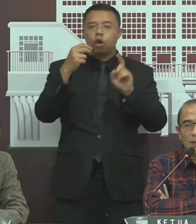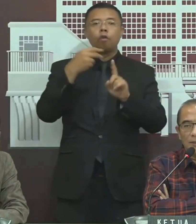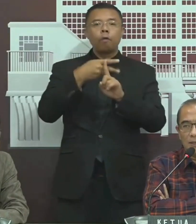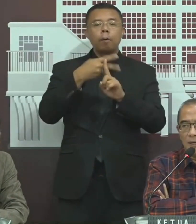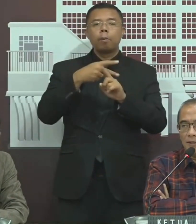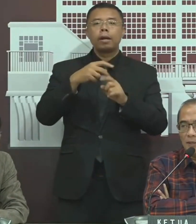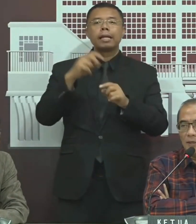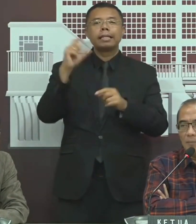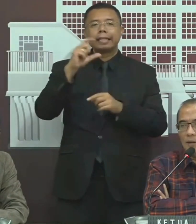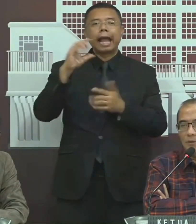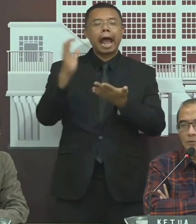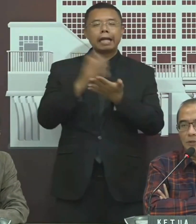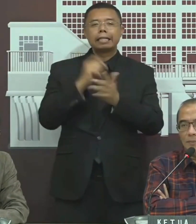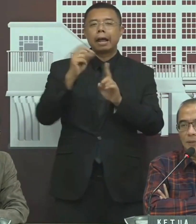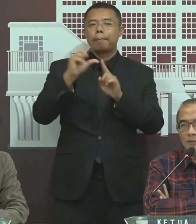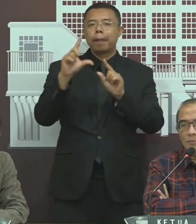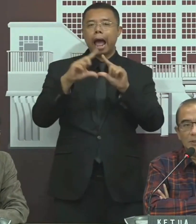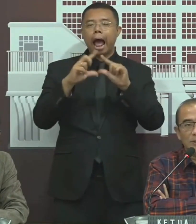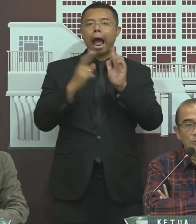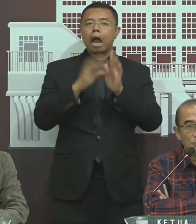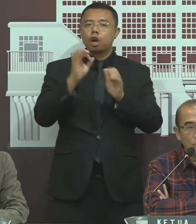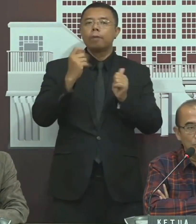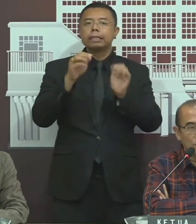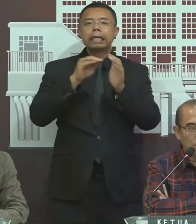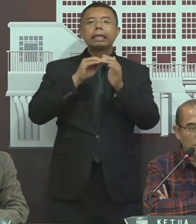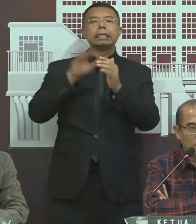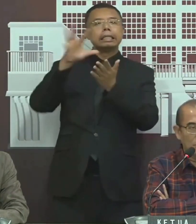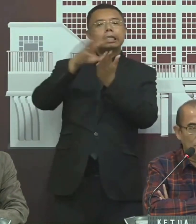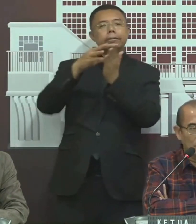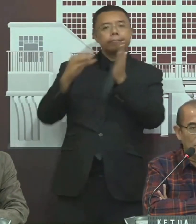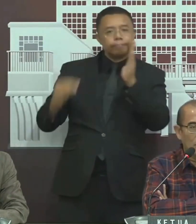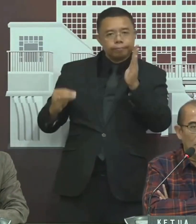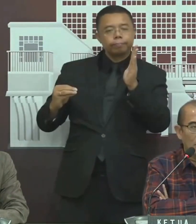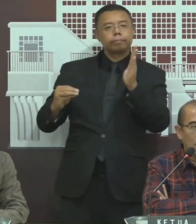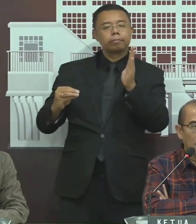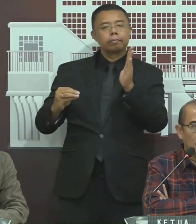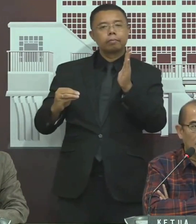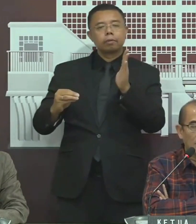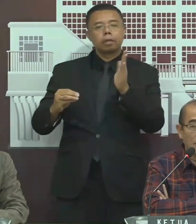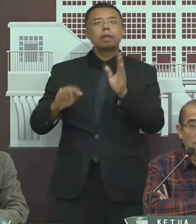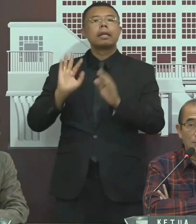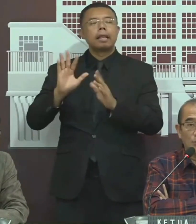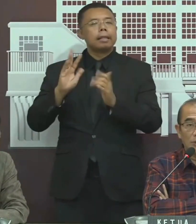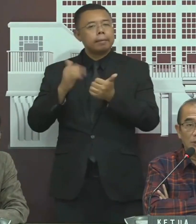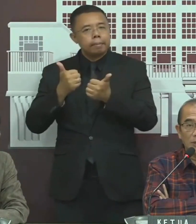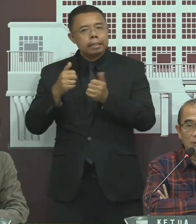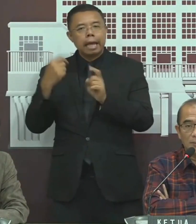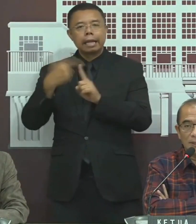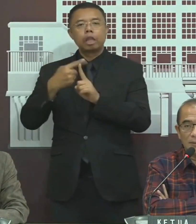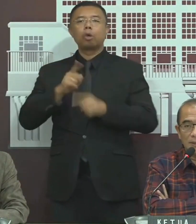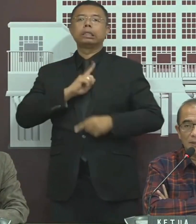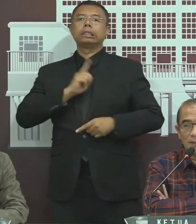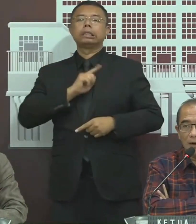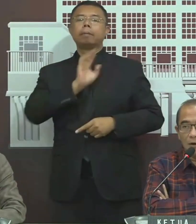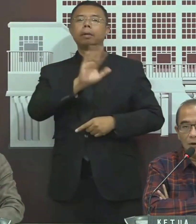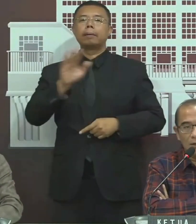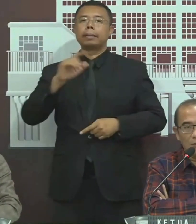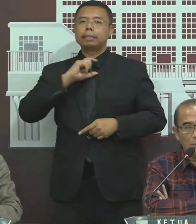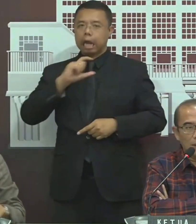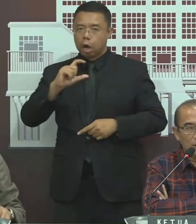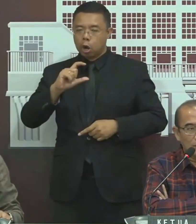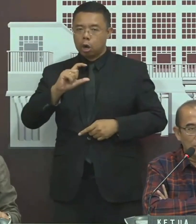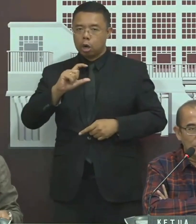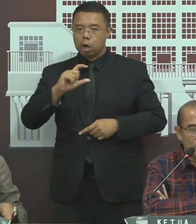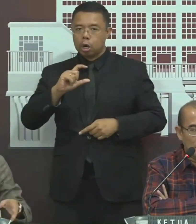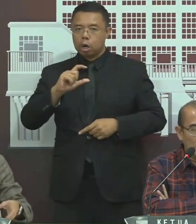C hasil planung TPS itu bisa diunduh, bisa di-download Dan kemudian bisa dihitung sendiri oleh masing-masing calon